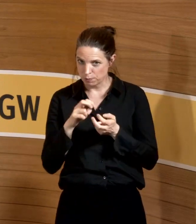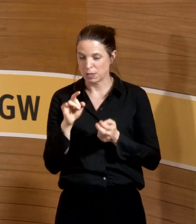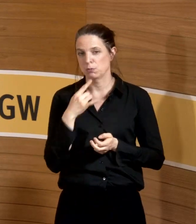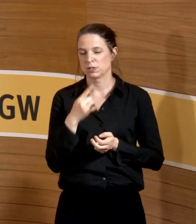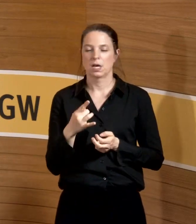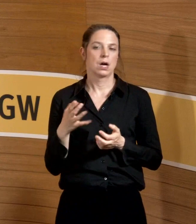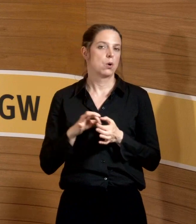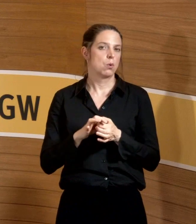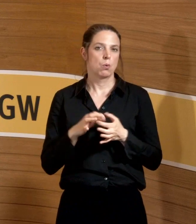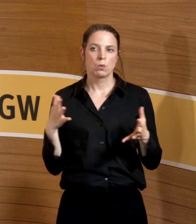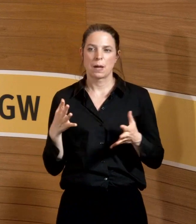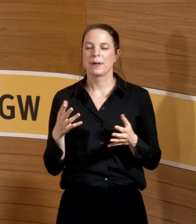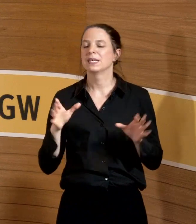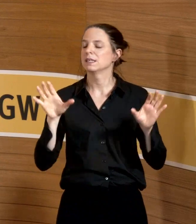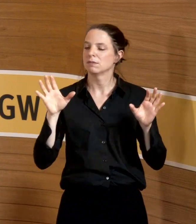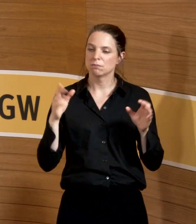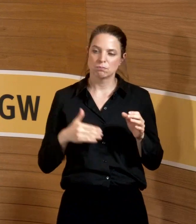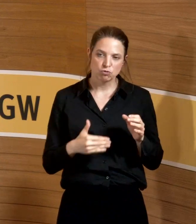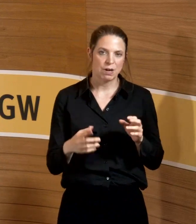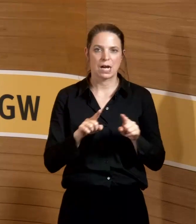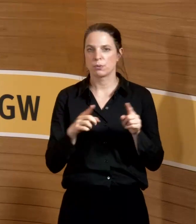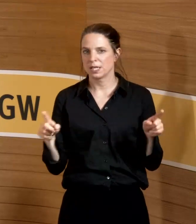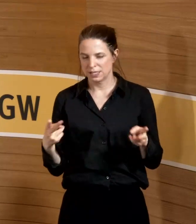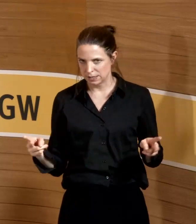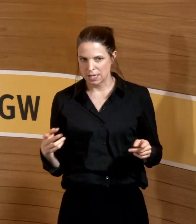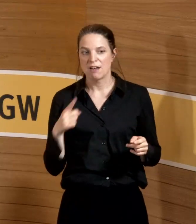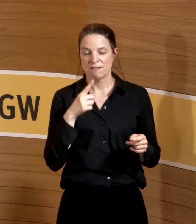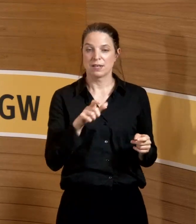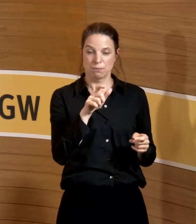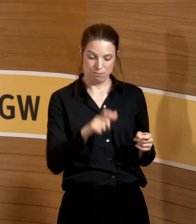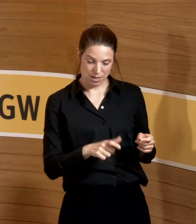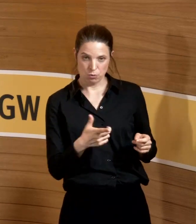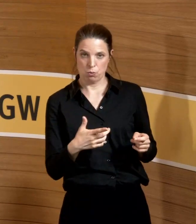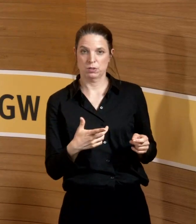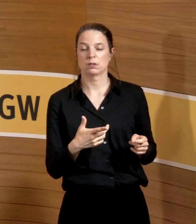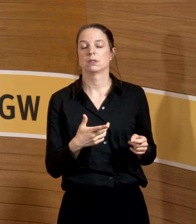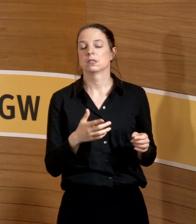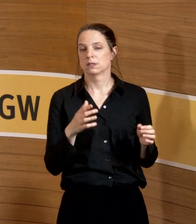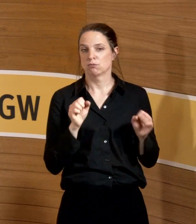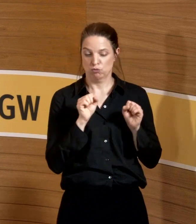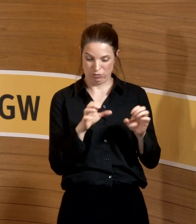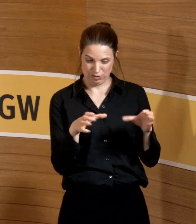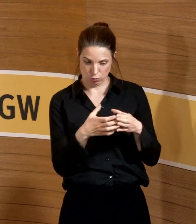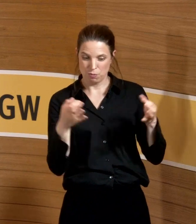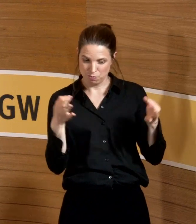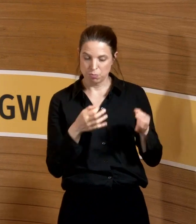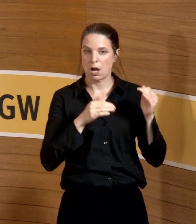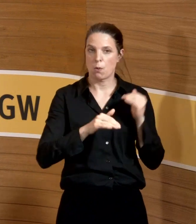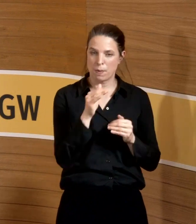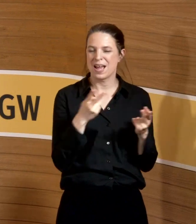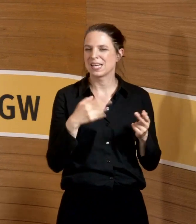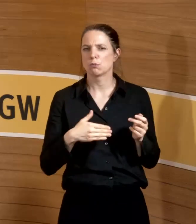unabhängig schützenswerte Gruppen, die ein höheres Risiko für einen schweren Verlauf einer Corona-Infektion haben, egal ob die jetzt schwanger sind